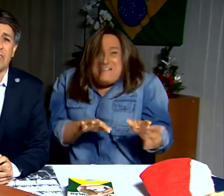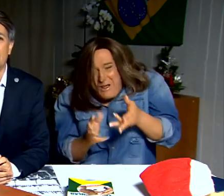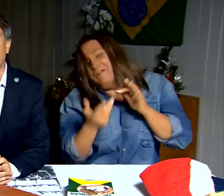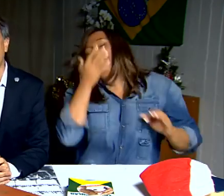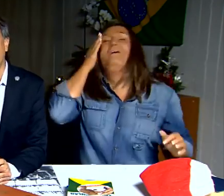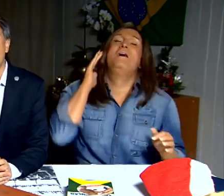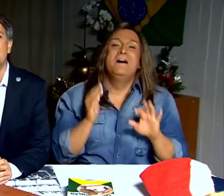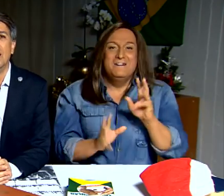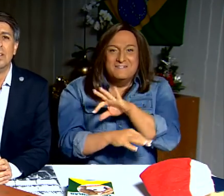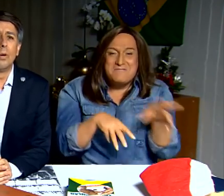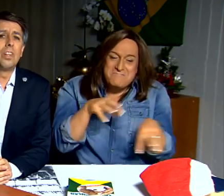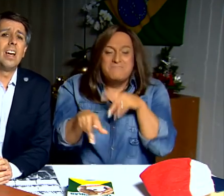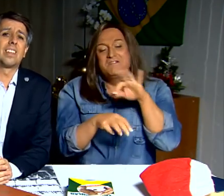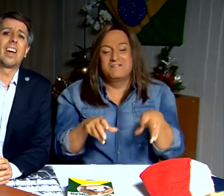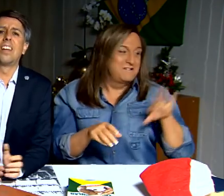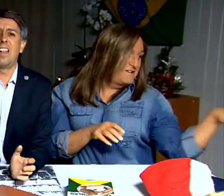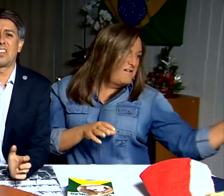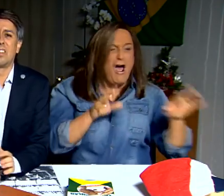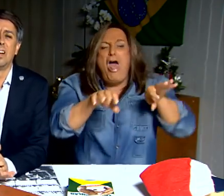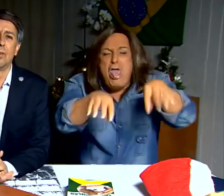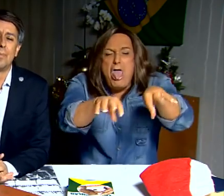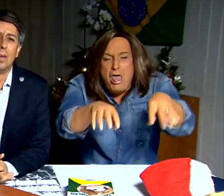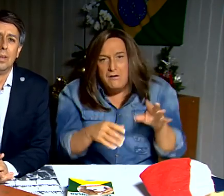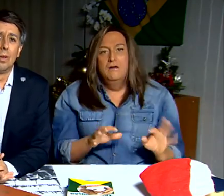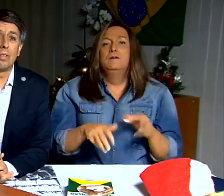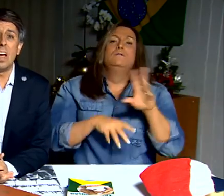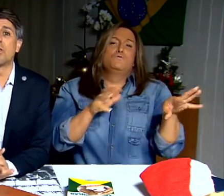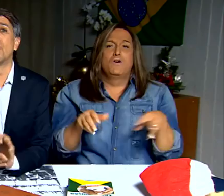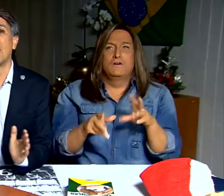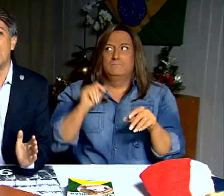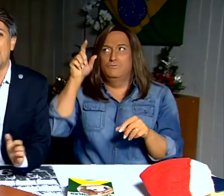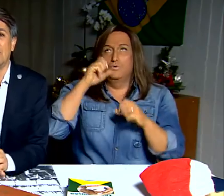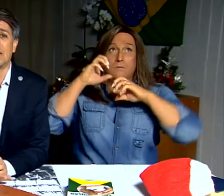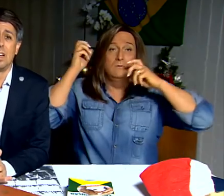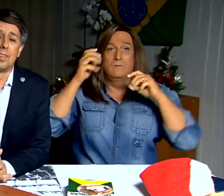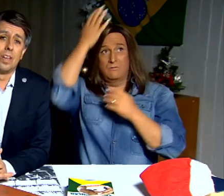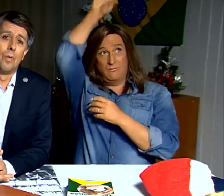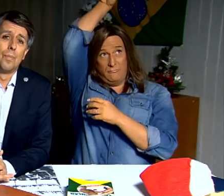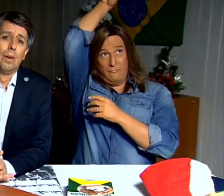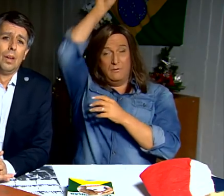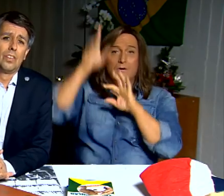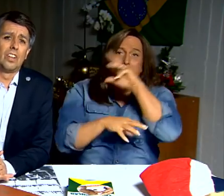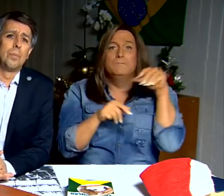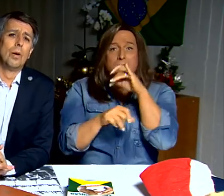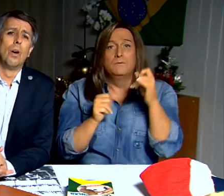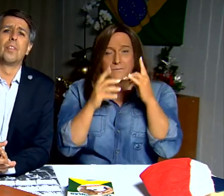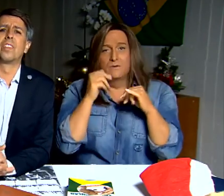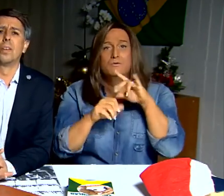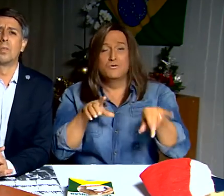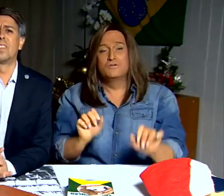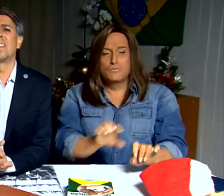gostosa, gostosa. Não tinha a esquerdalha chateando. Não tinha João Kleber na televisão. Gente,